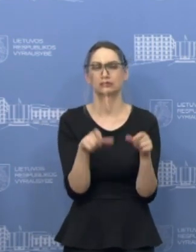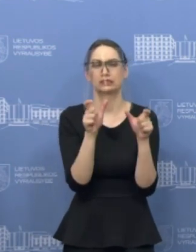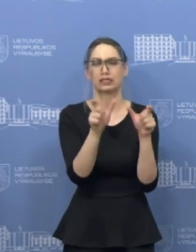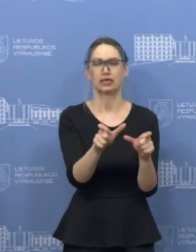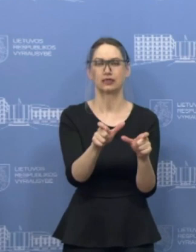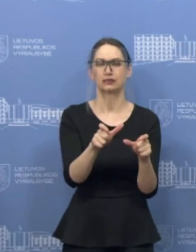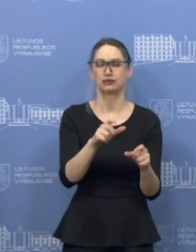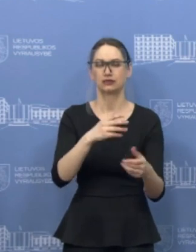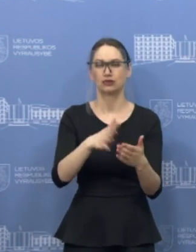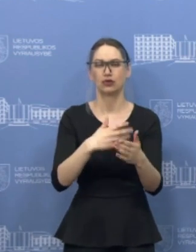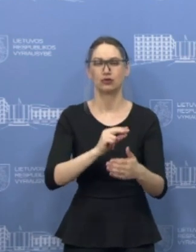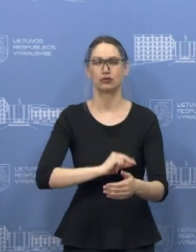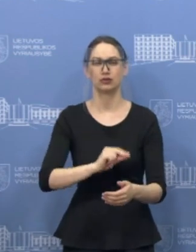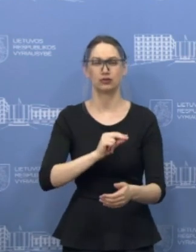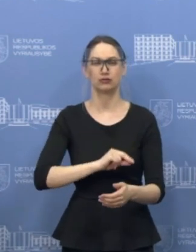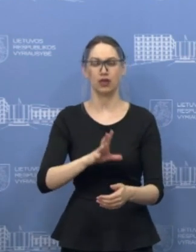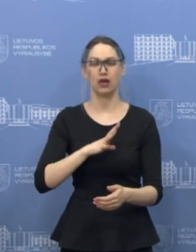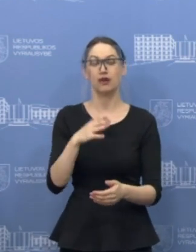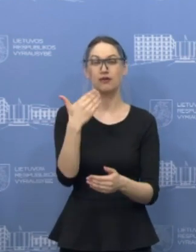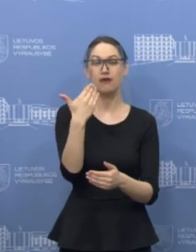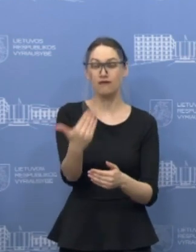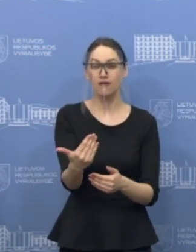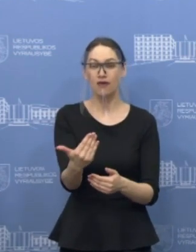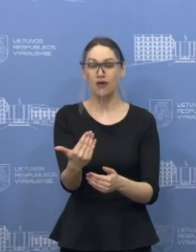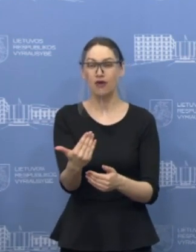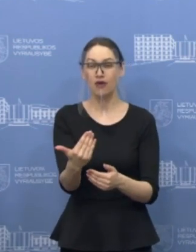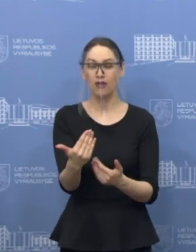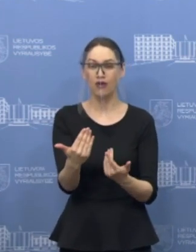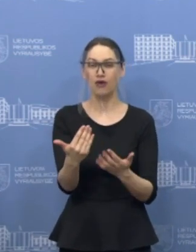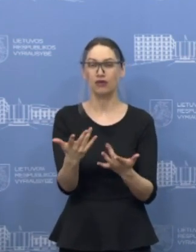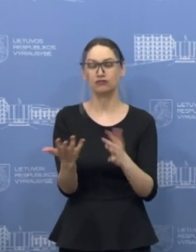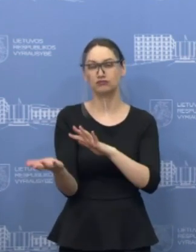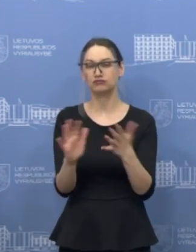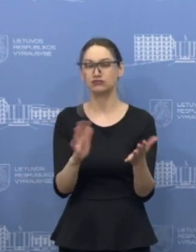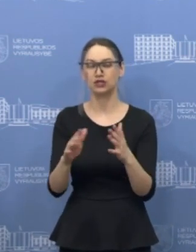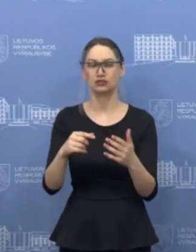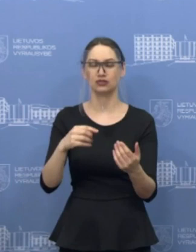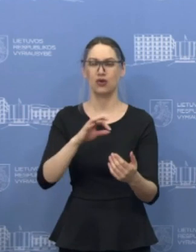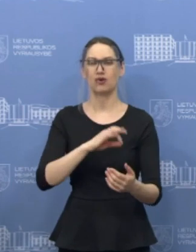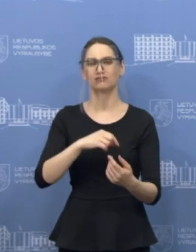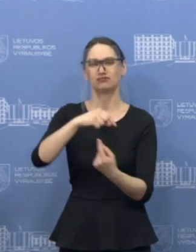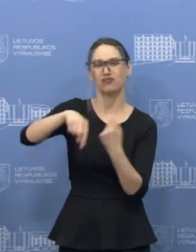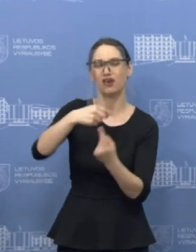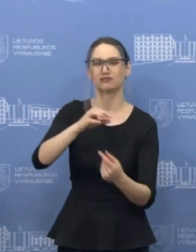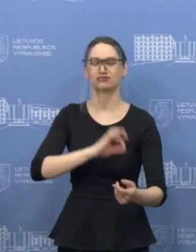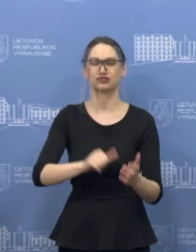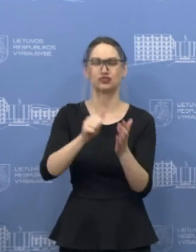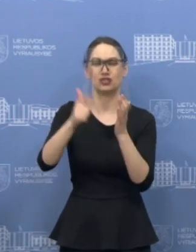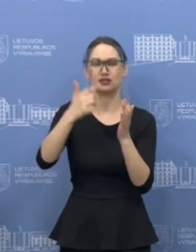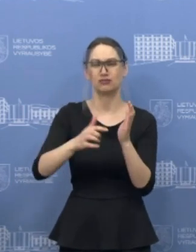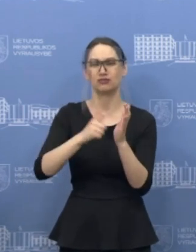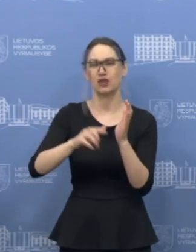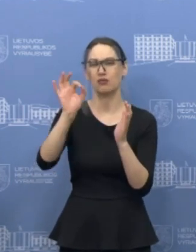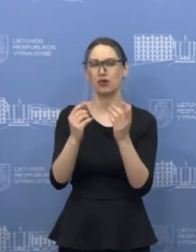kurių apyvarta nukrito visai arba daugiau kaip 60 procentų. Taigi, tokioms